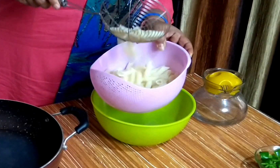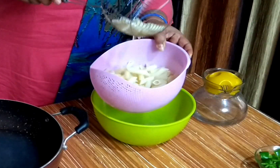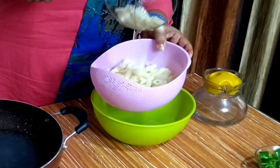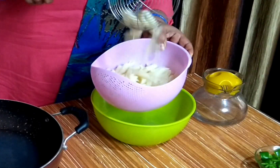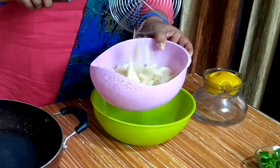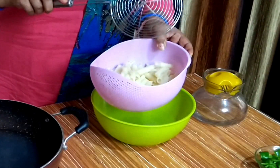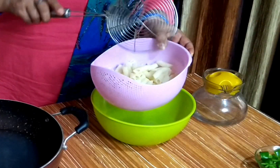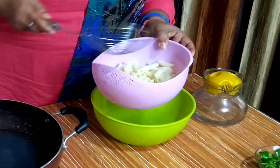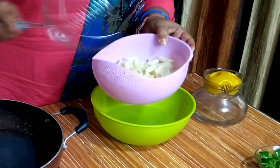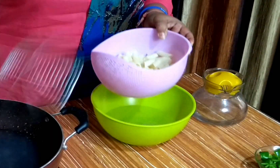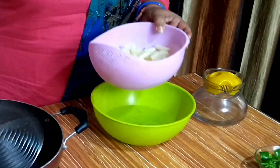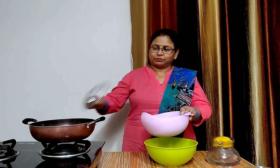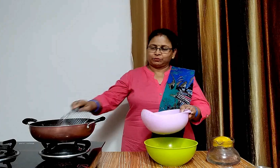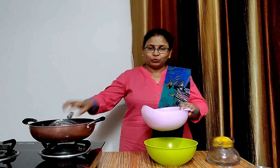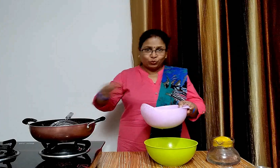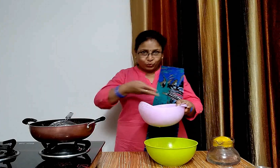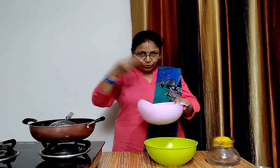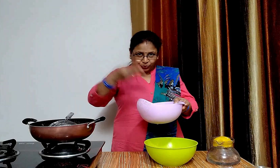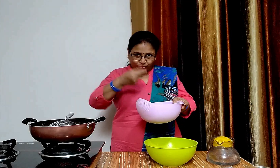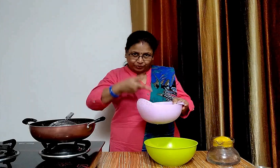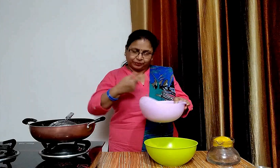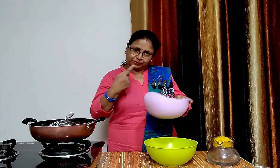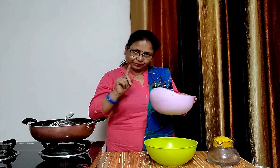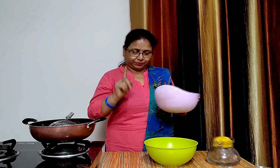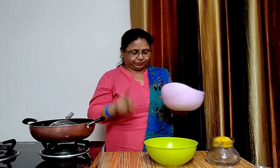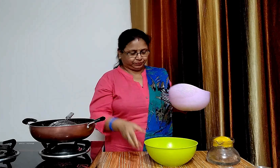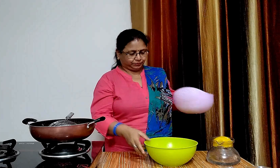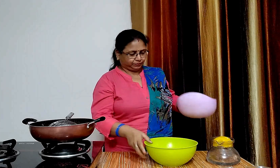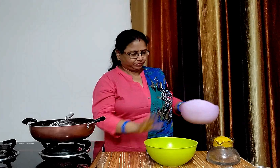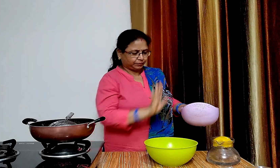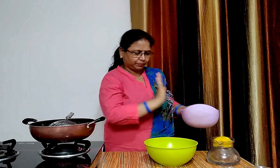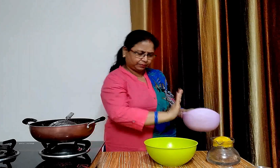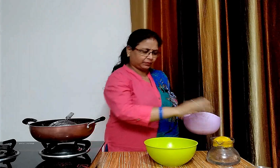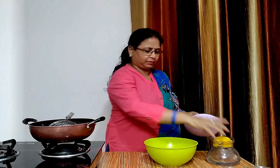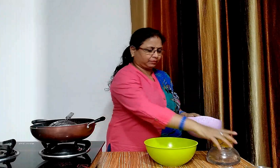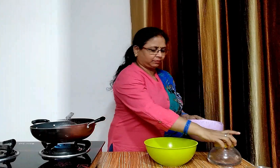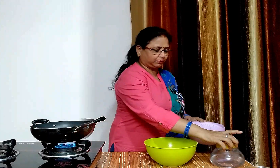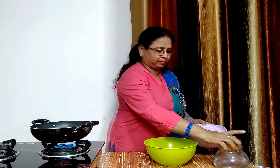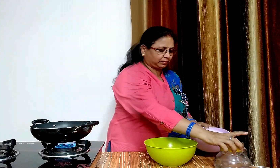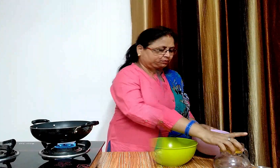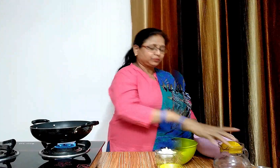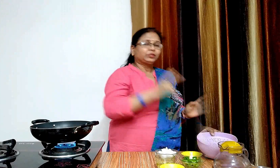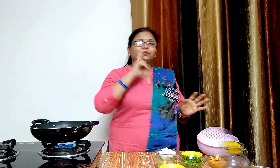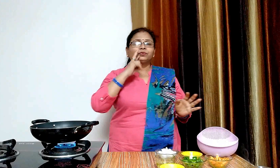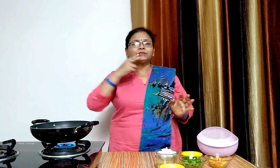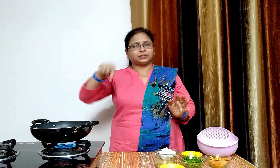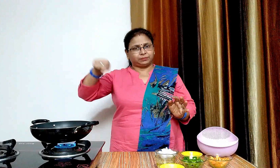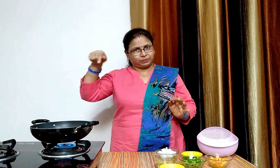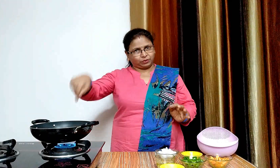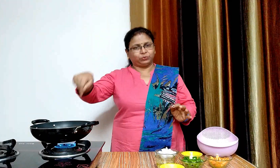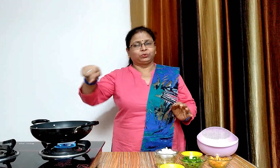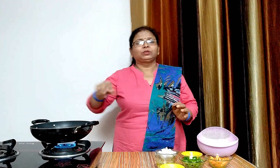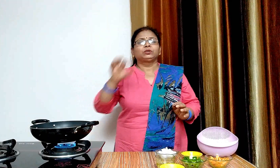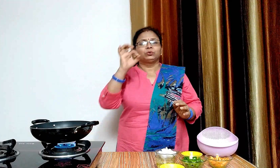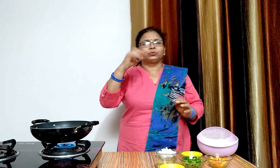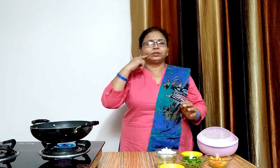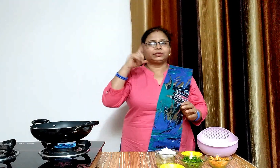देखिए पास्ता कितने खुले खुले बने है हमारे पास्तो रेडी है आप सब्जियो को फ्राइ कर लेते हैं इसके रिए खड़ाई में दो चमस्तेल करम